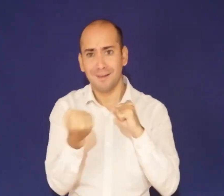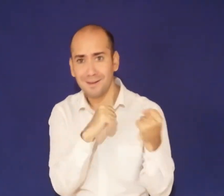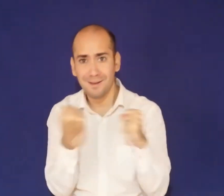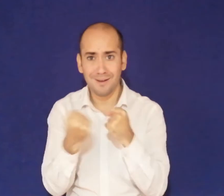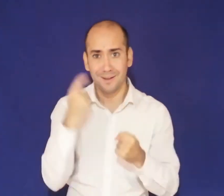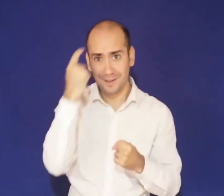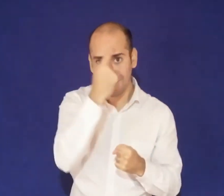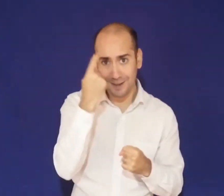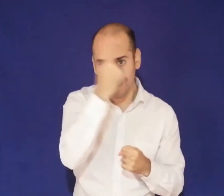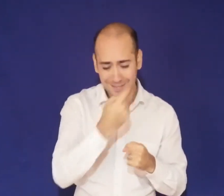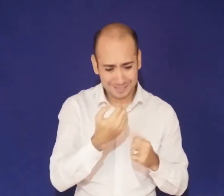aguantar.